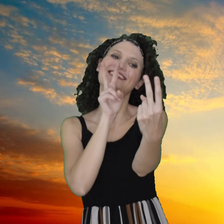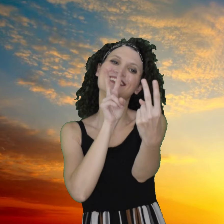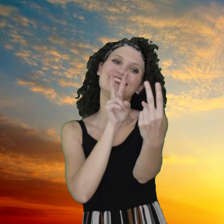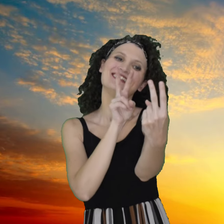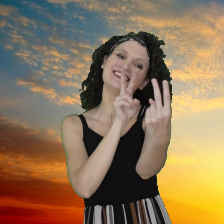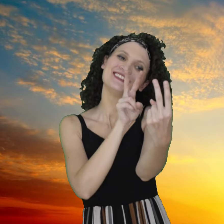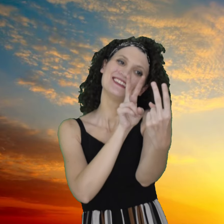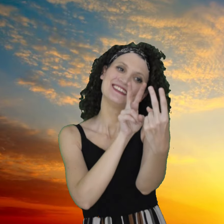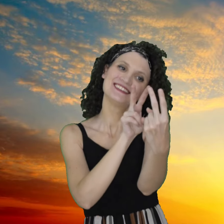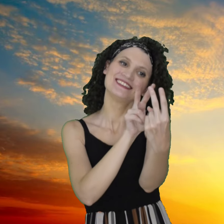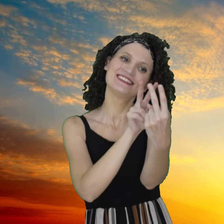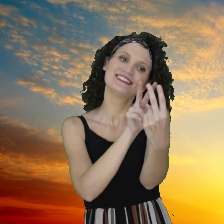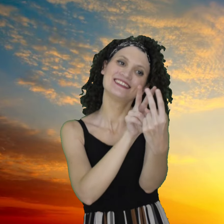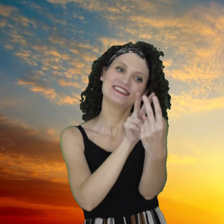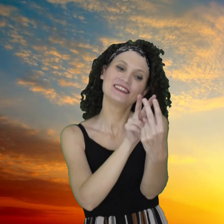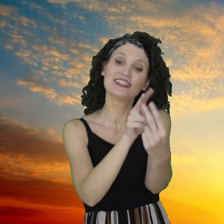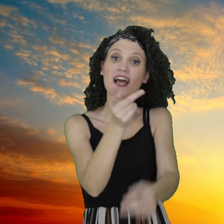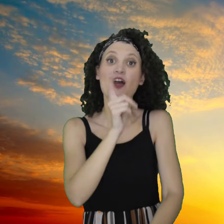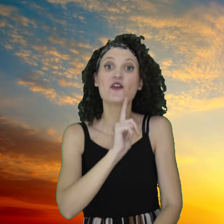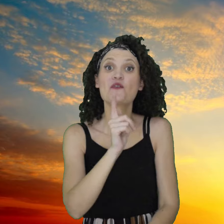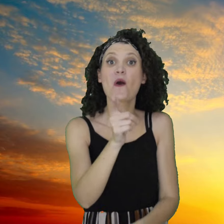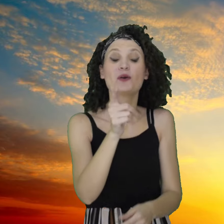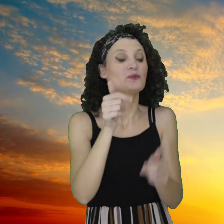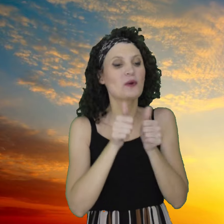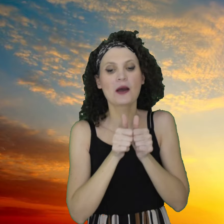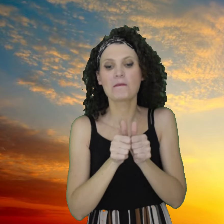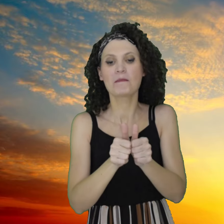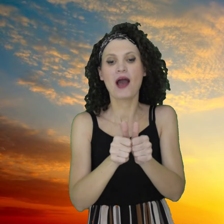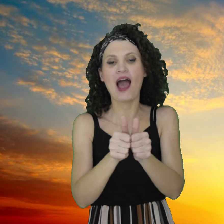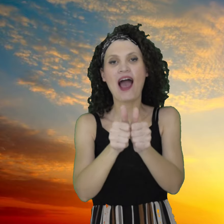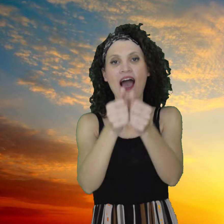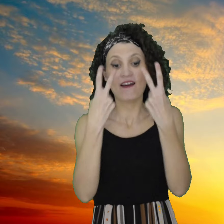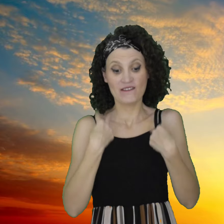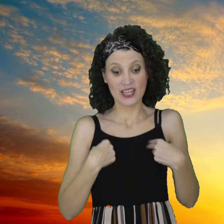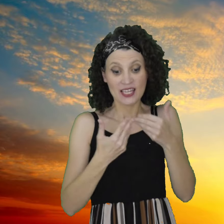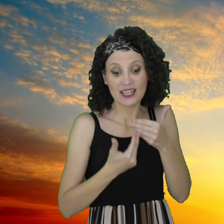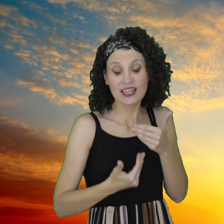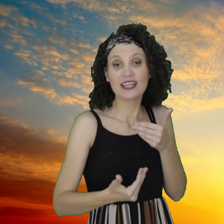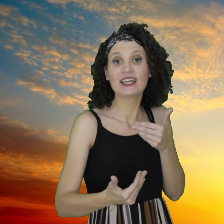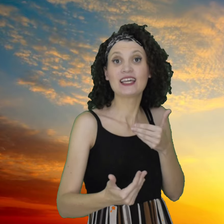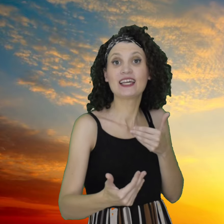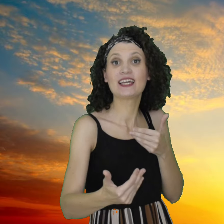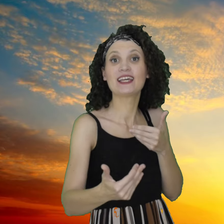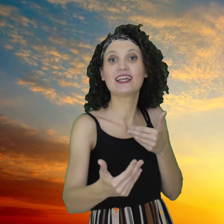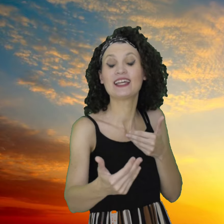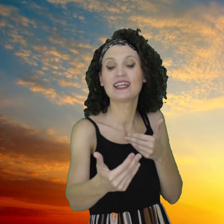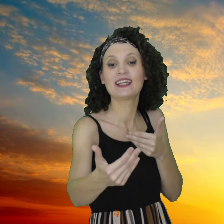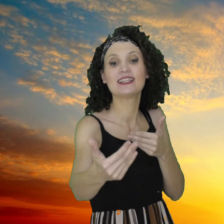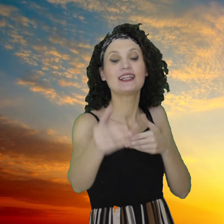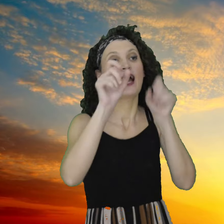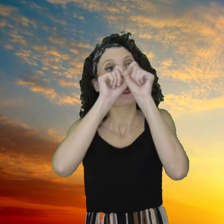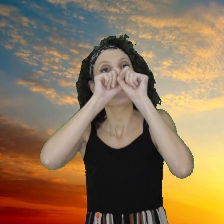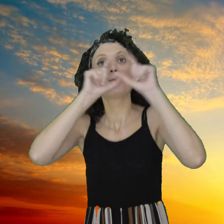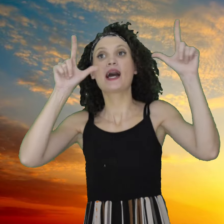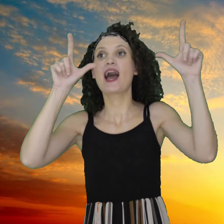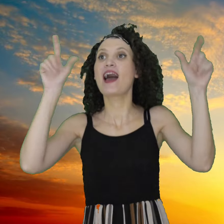a dare un senso E questa vita con te è un